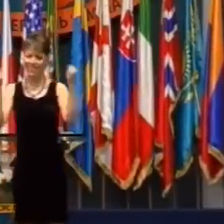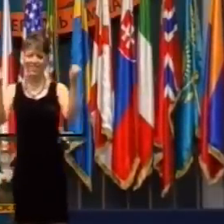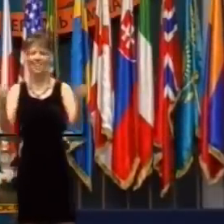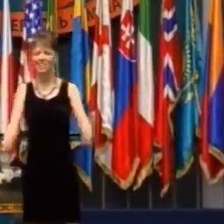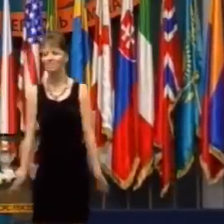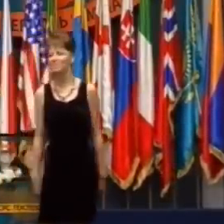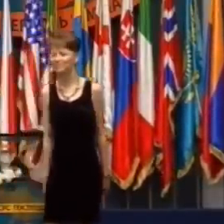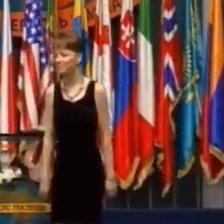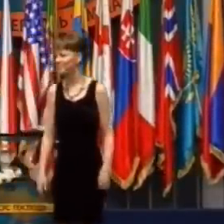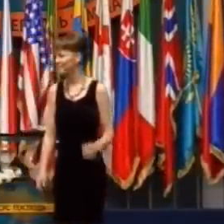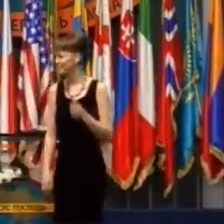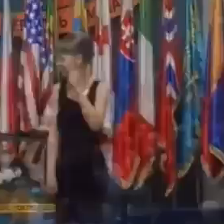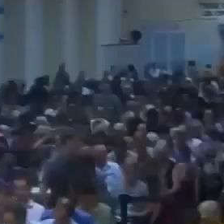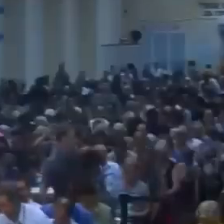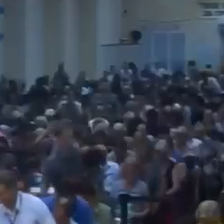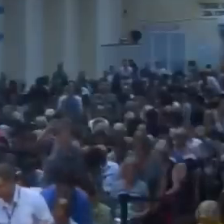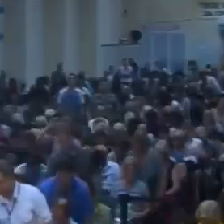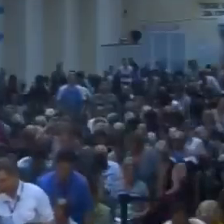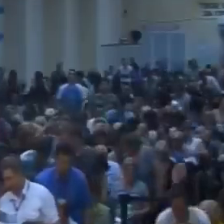Postavte sa.